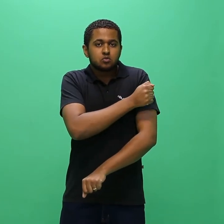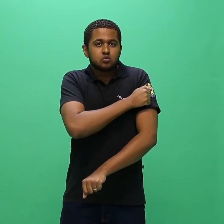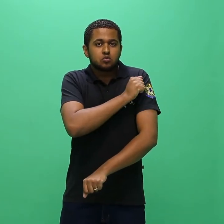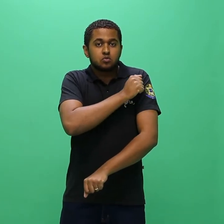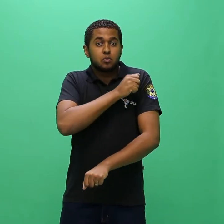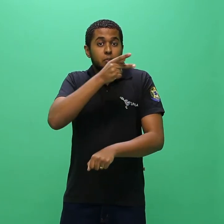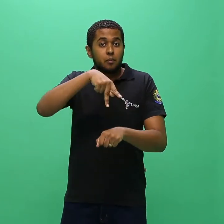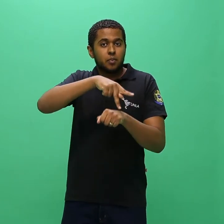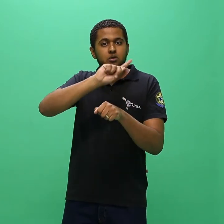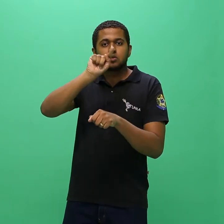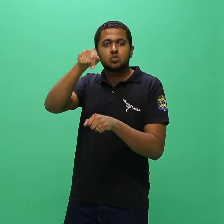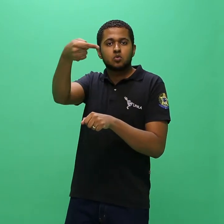Educação.